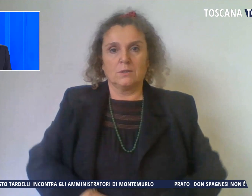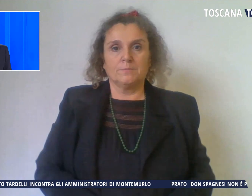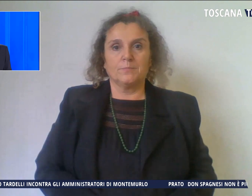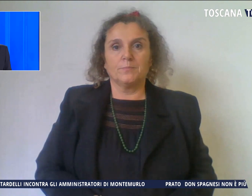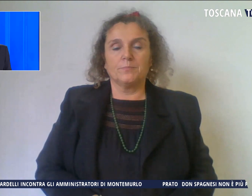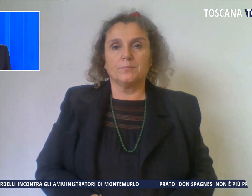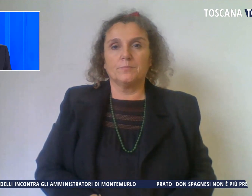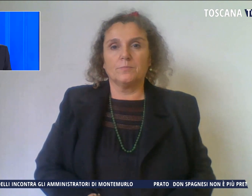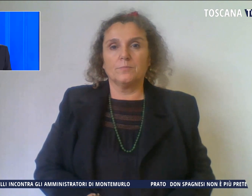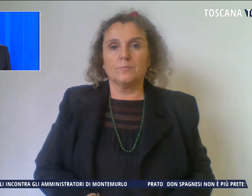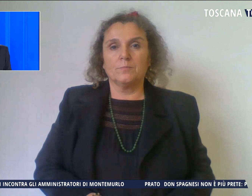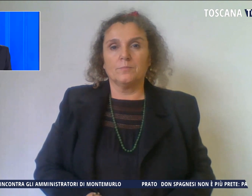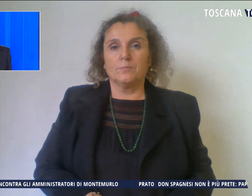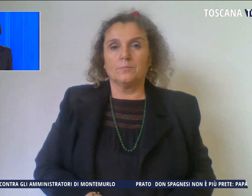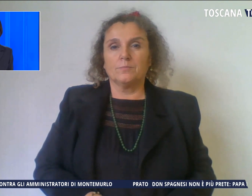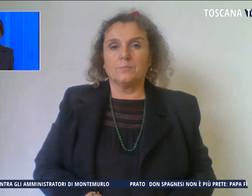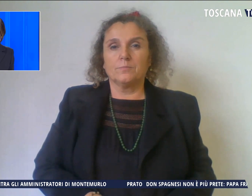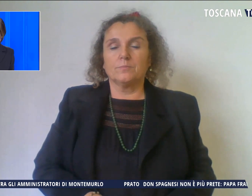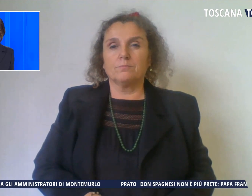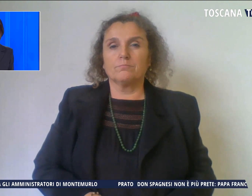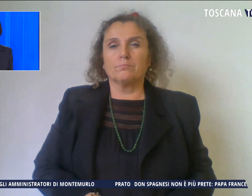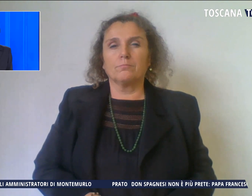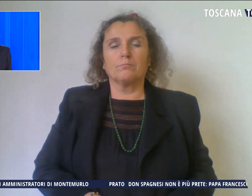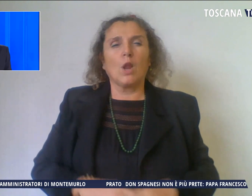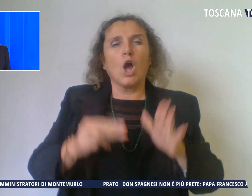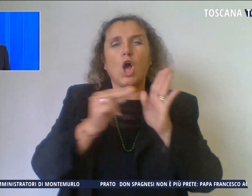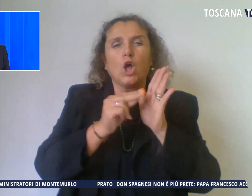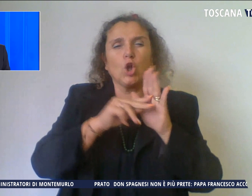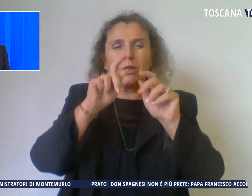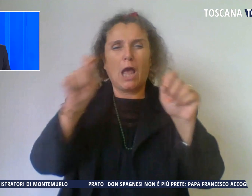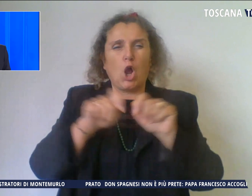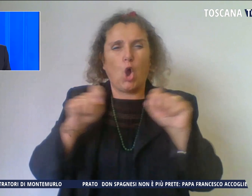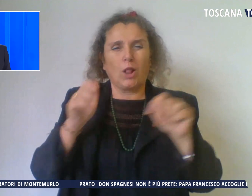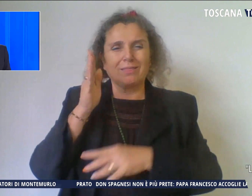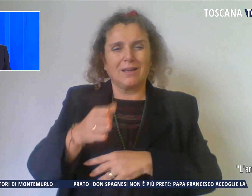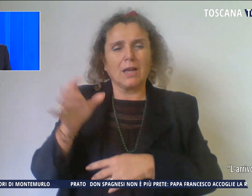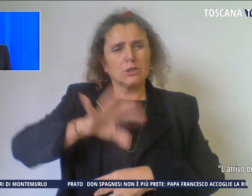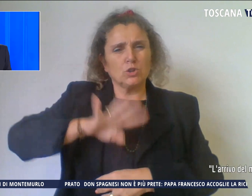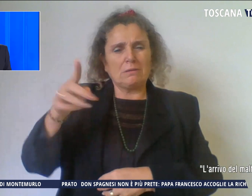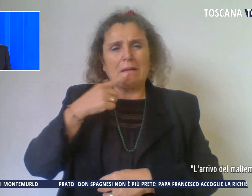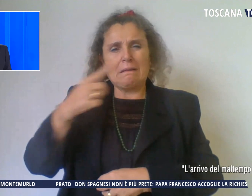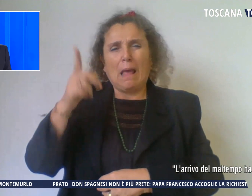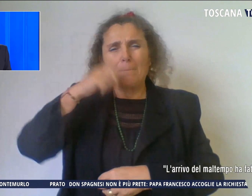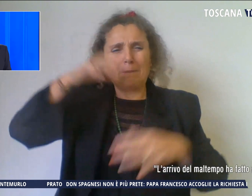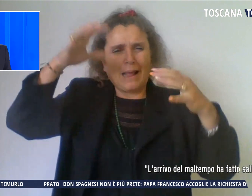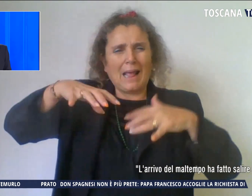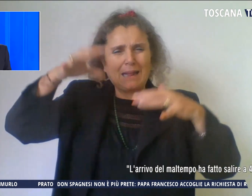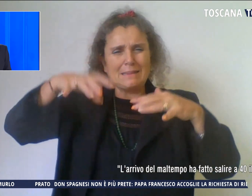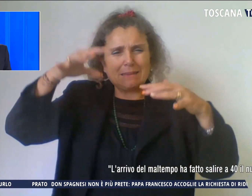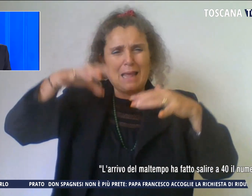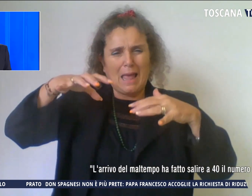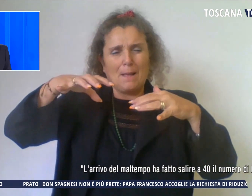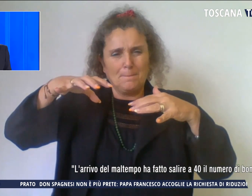E in una nota a Coldiretti Toscana scrive l'arrivo del maltempo ha fatto salire